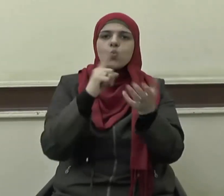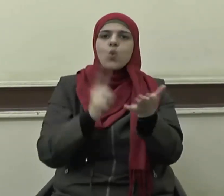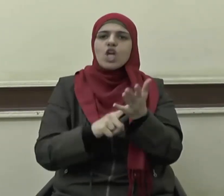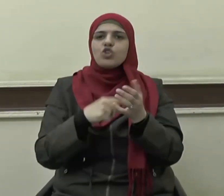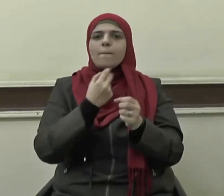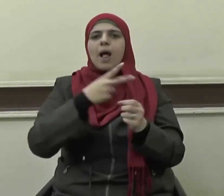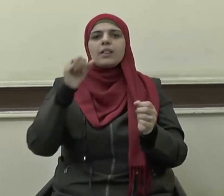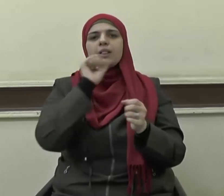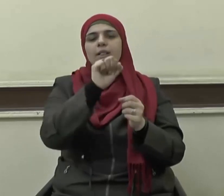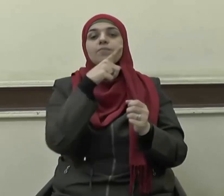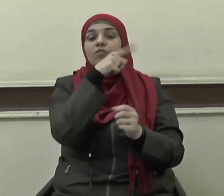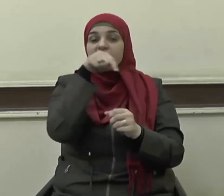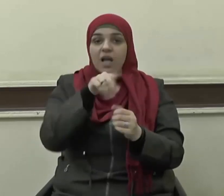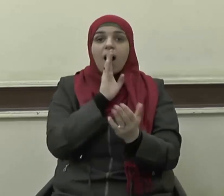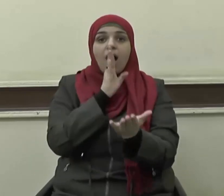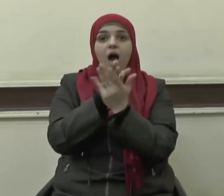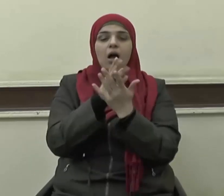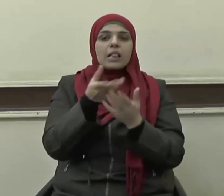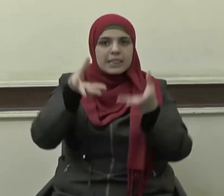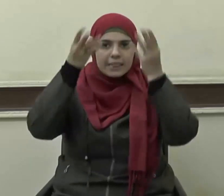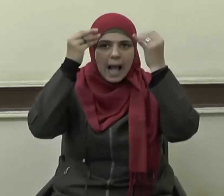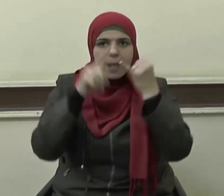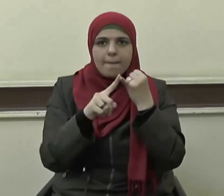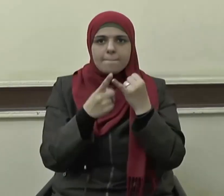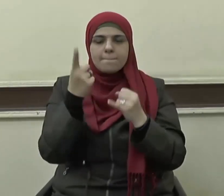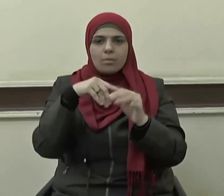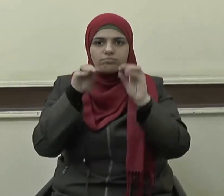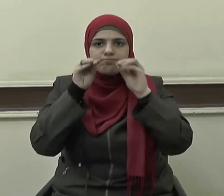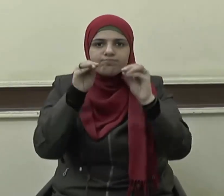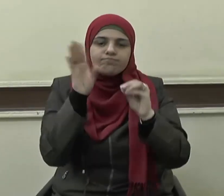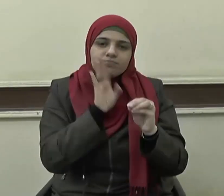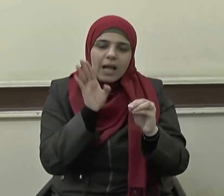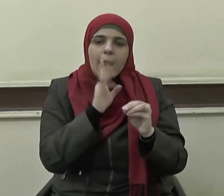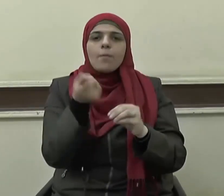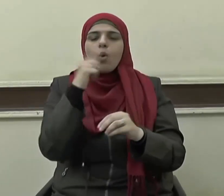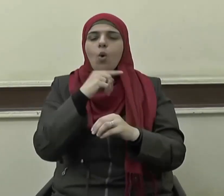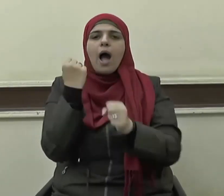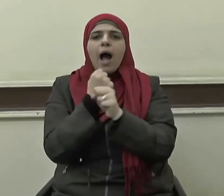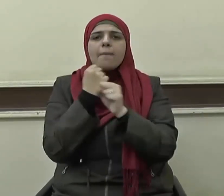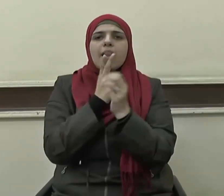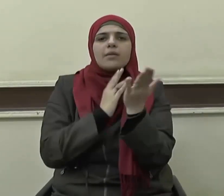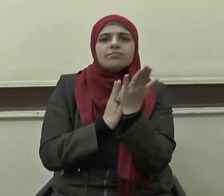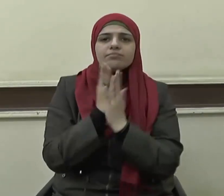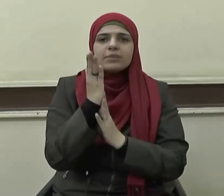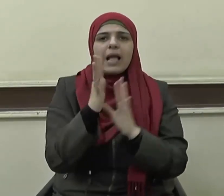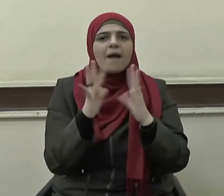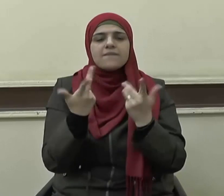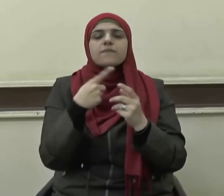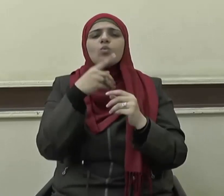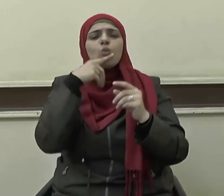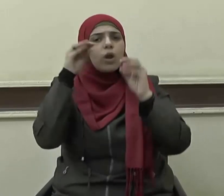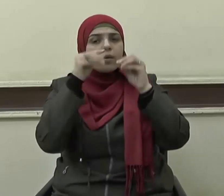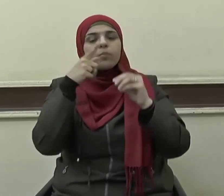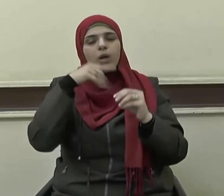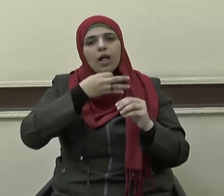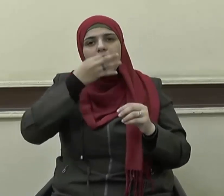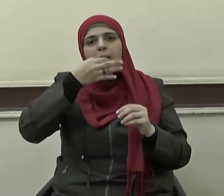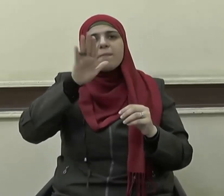فلهم حق التعليم والتوجيه وحسن الإعداد ولقد حكى القرآن الكريم